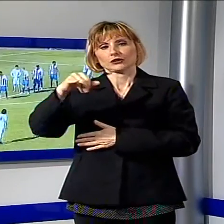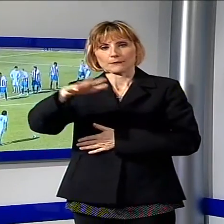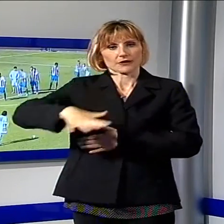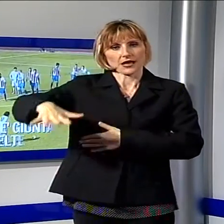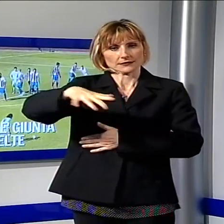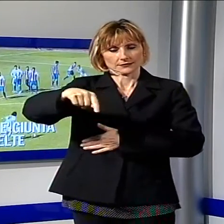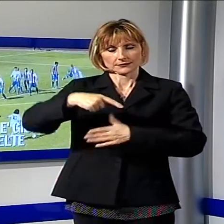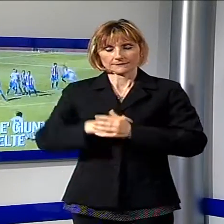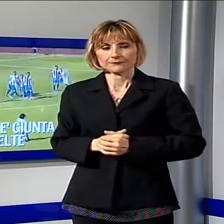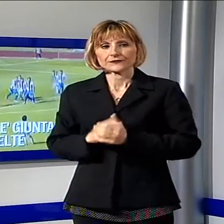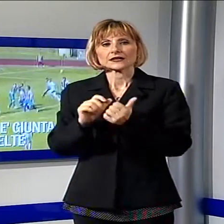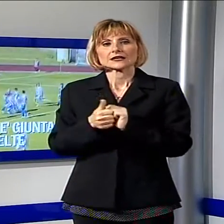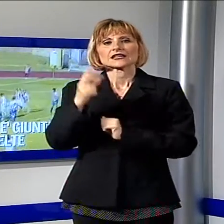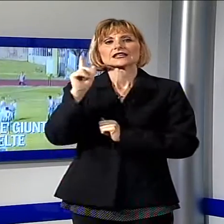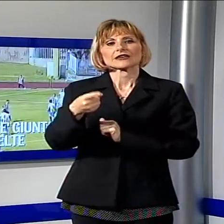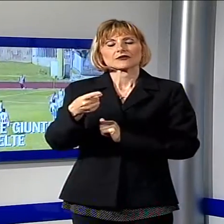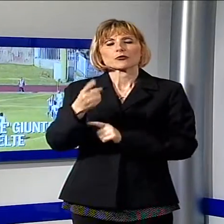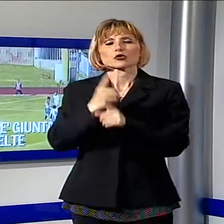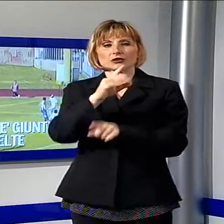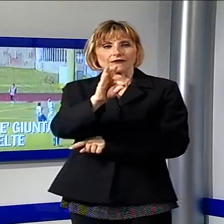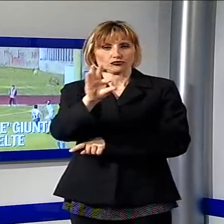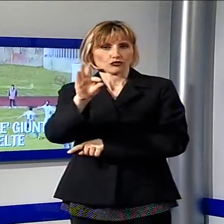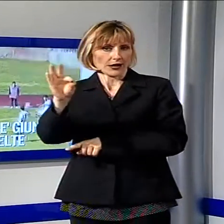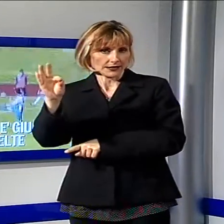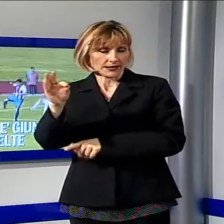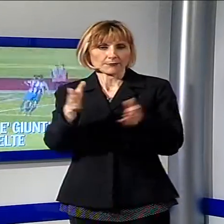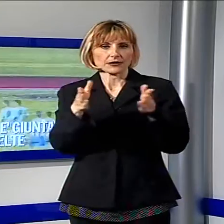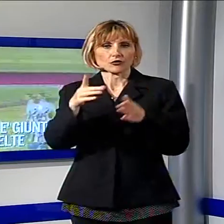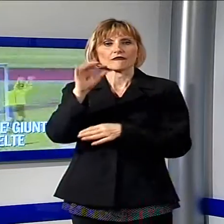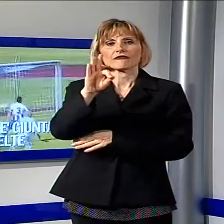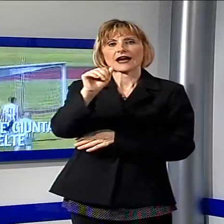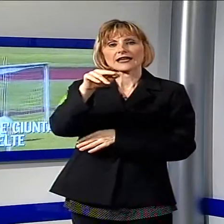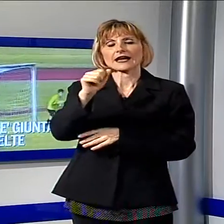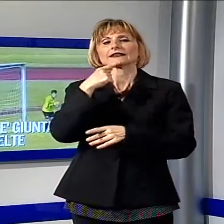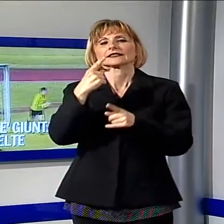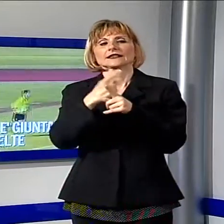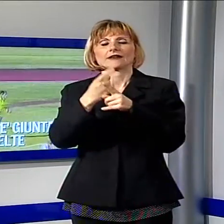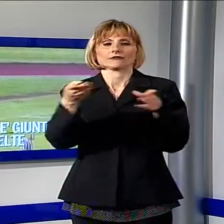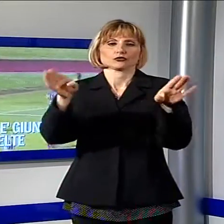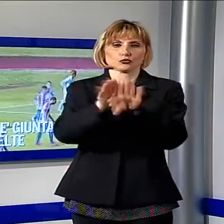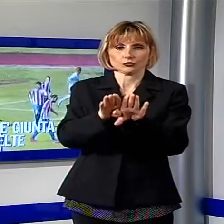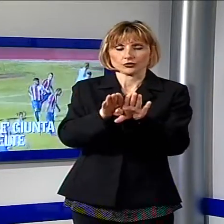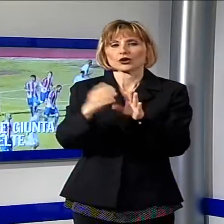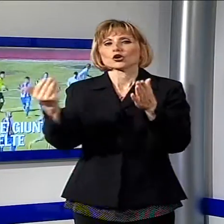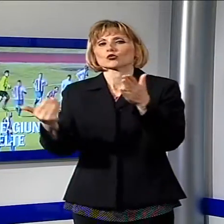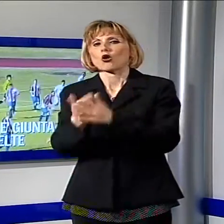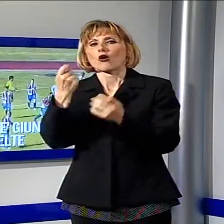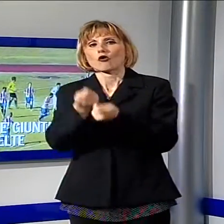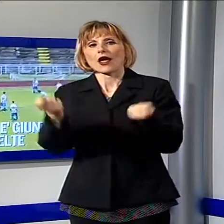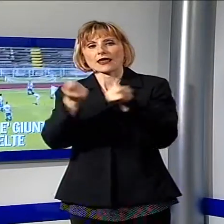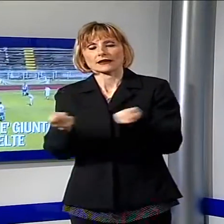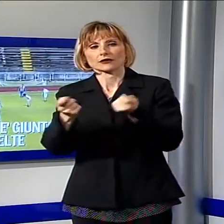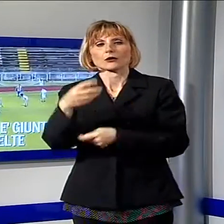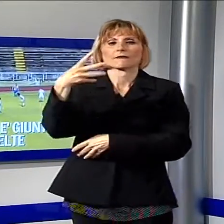Lo sport al Givi Borgo è giunta l'ora delle scelte, finita l'era Fanani, la società deve sciogliere il nodo allenatore, Maneschi e